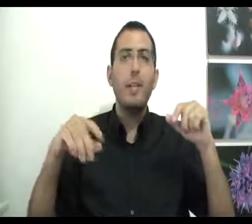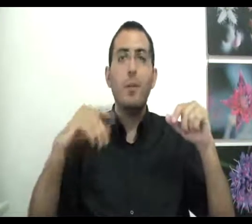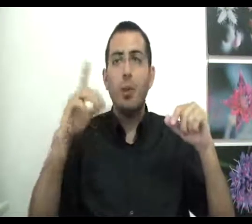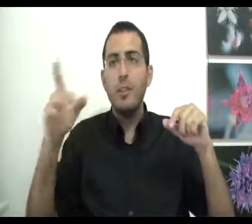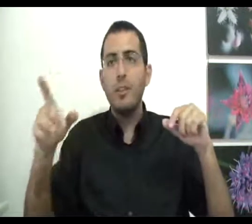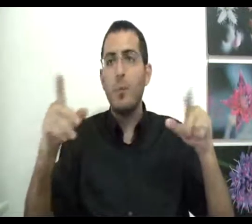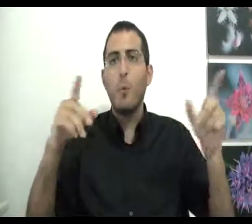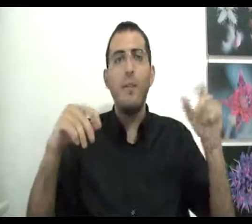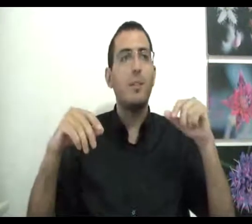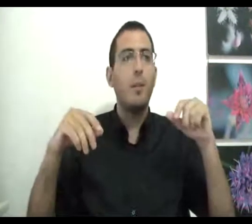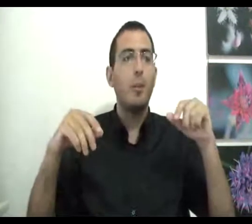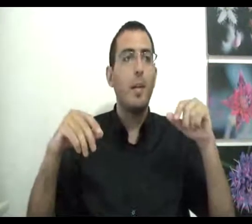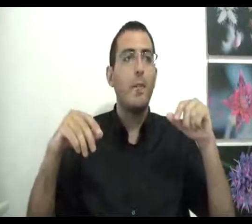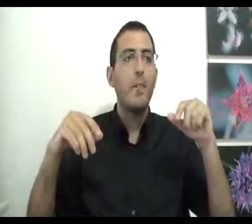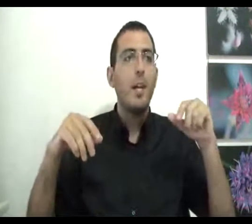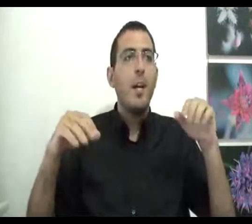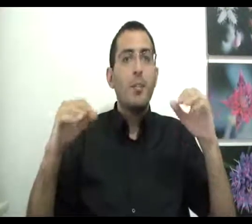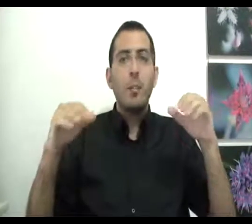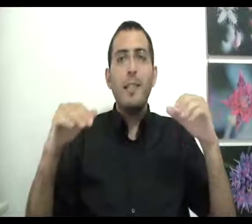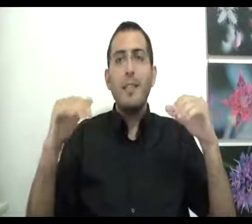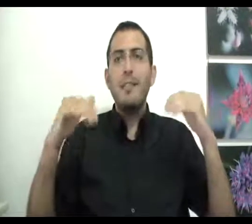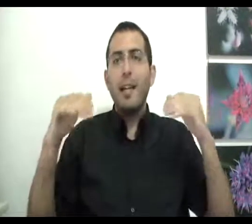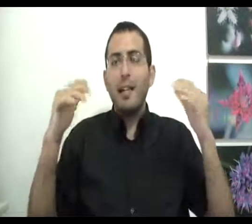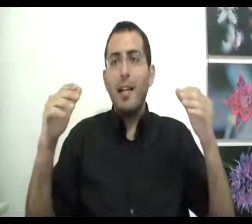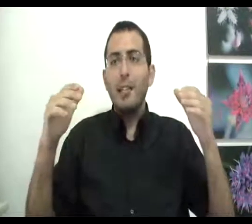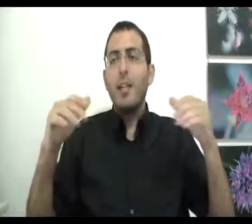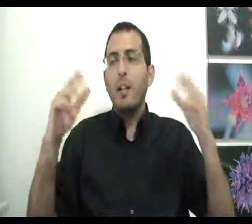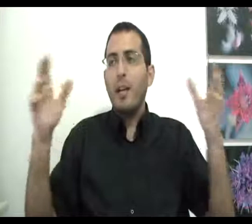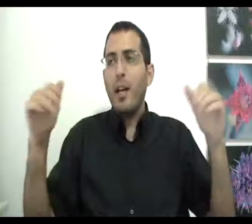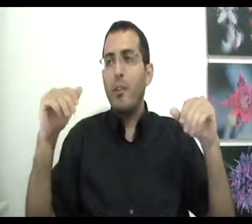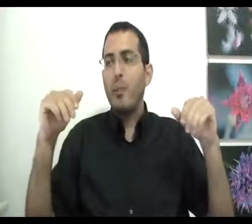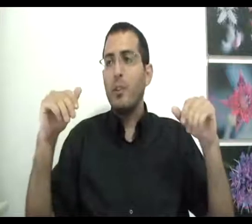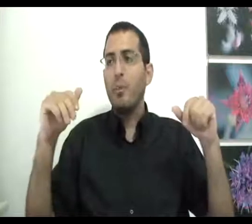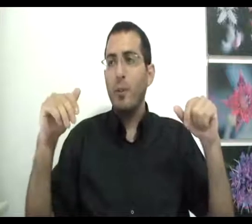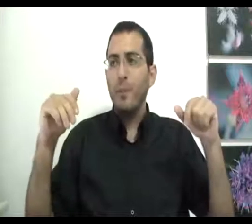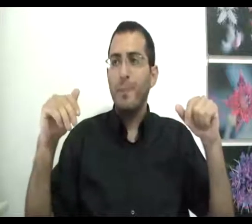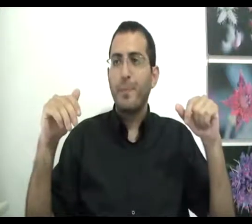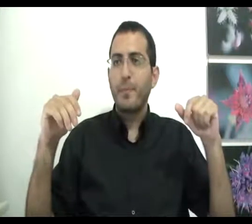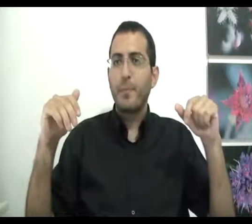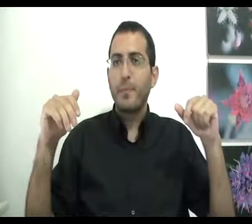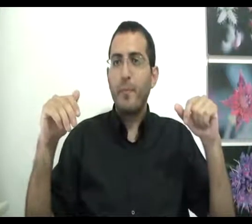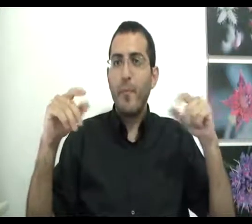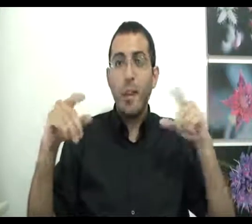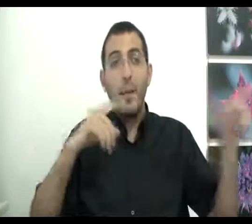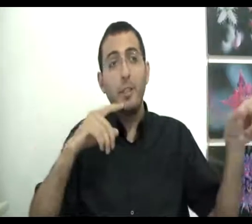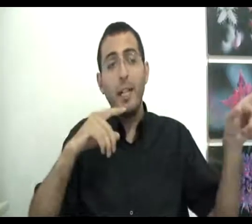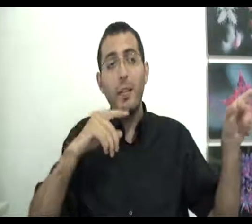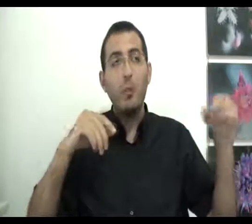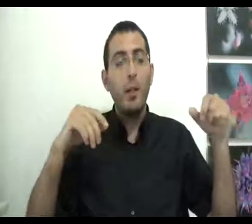יודע שזה הוא מוגבל וזה הוא לא מוגבל זאת אומרת אתה צריך לדעת שאתה לא יכול לרחב כמו ציפור מה שילד לדוגמה לא